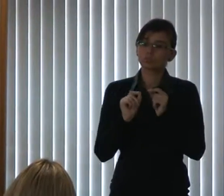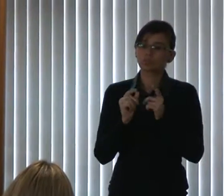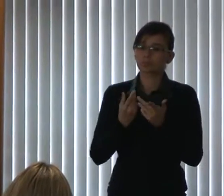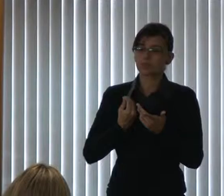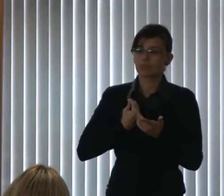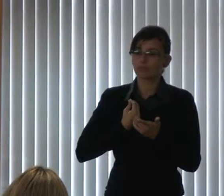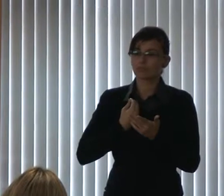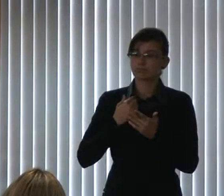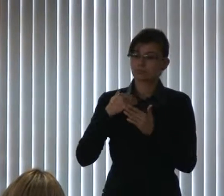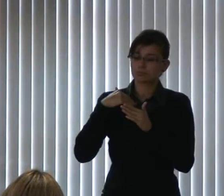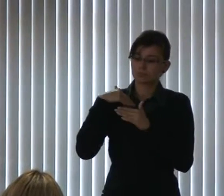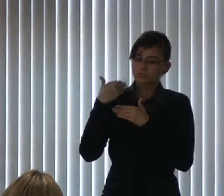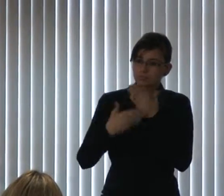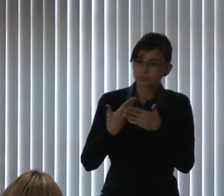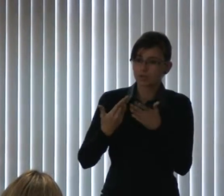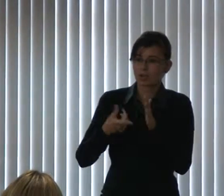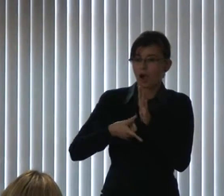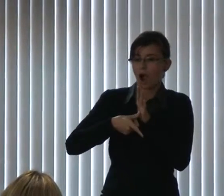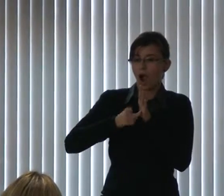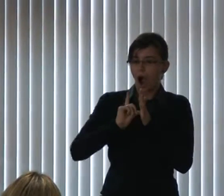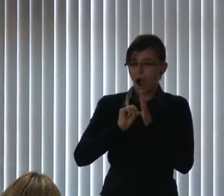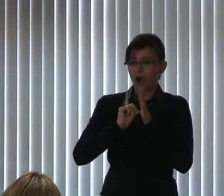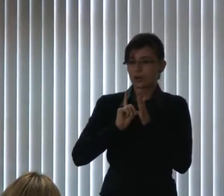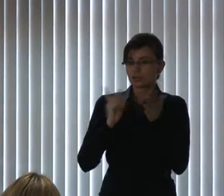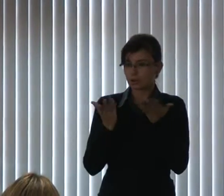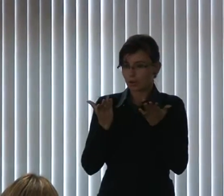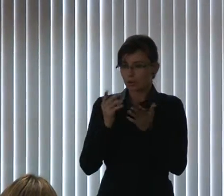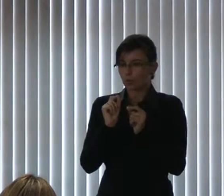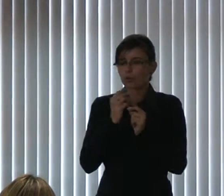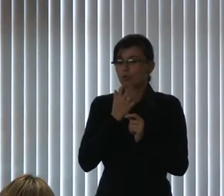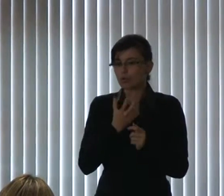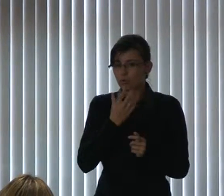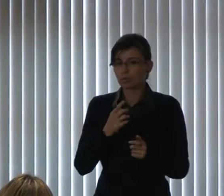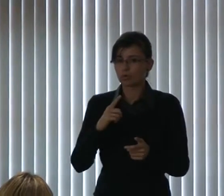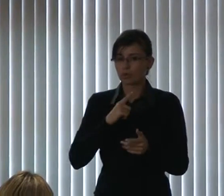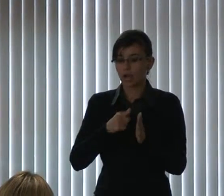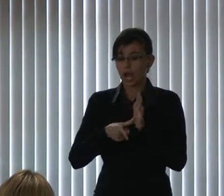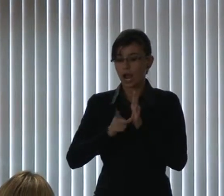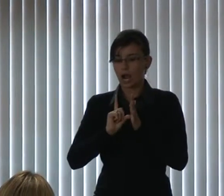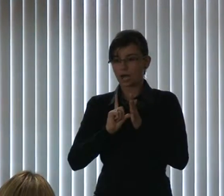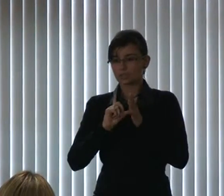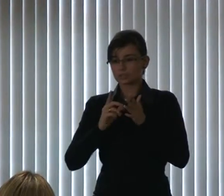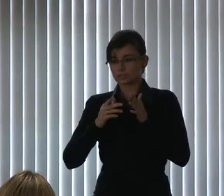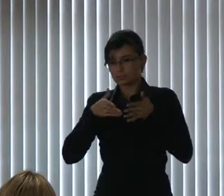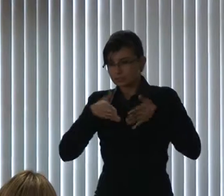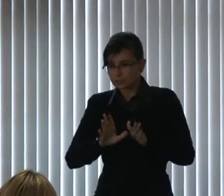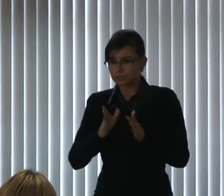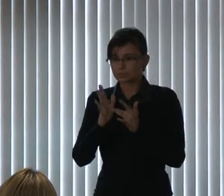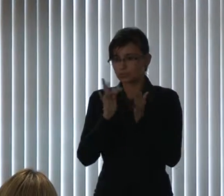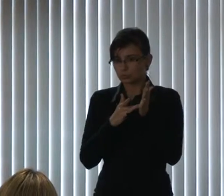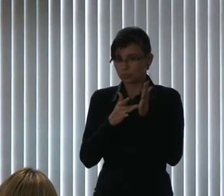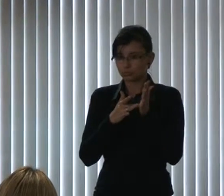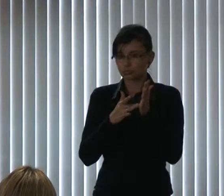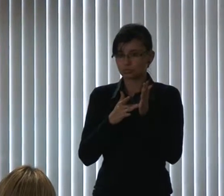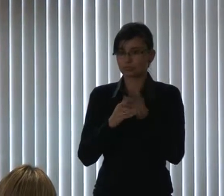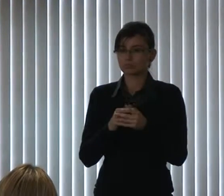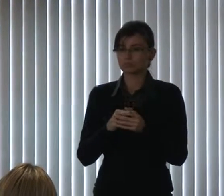nascimento de Jesus Cristo, do nosso menino Jesus. Estamos muito próximos. E assim também nós simbolizamos a